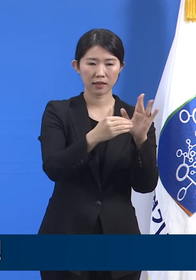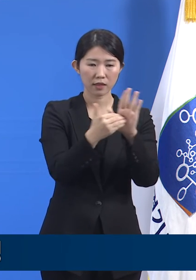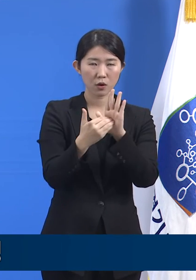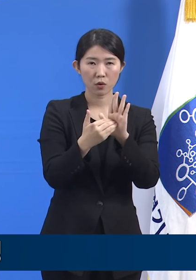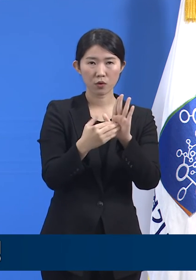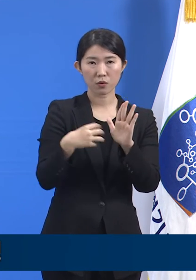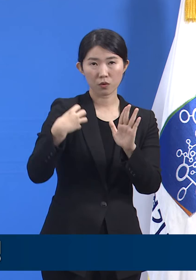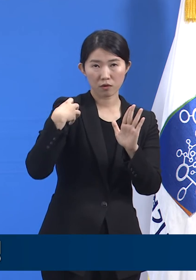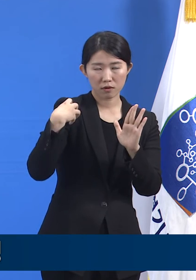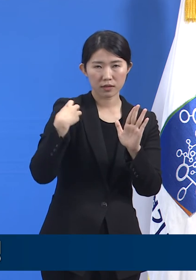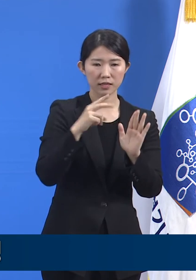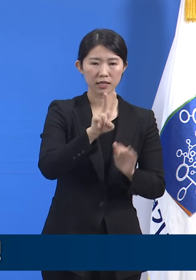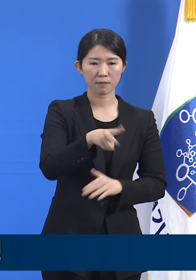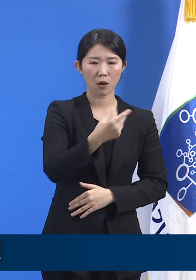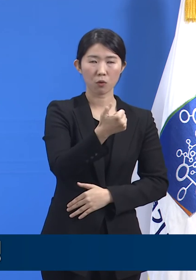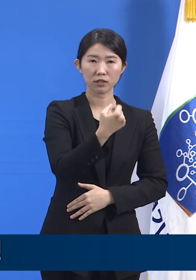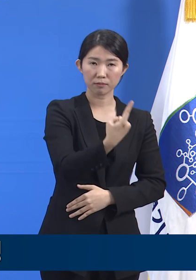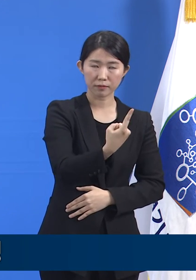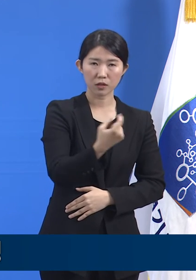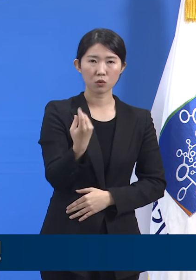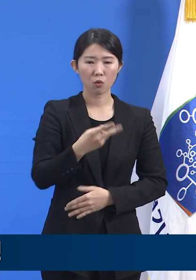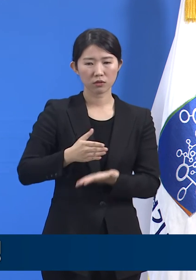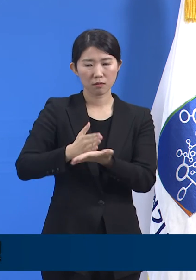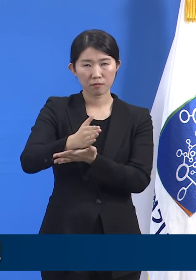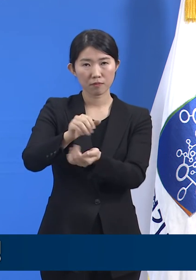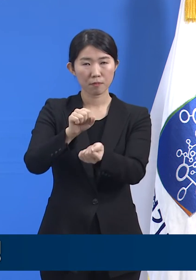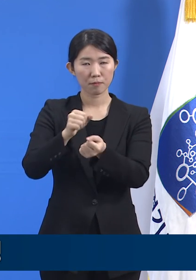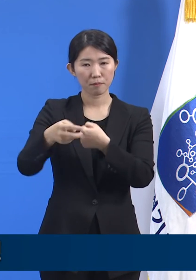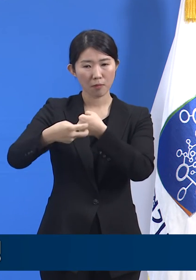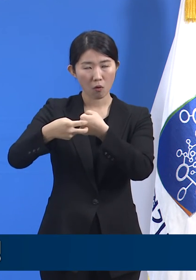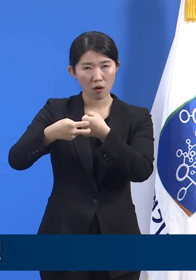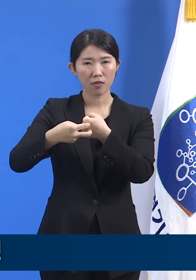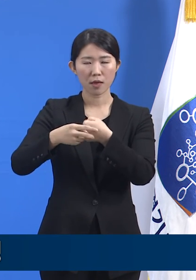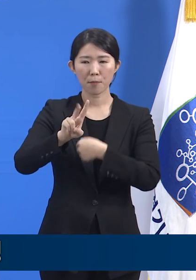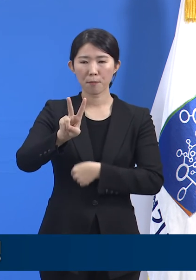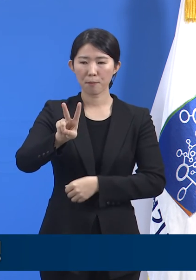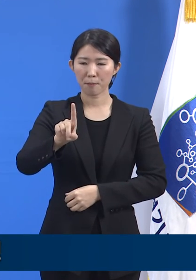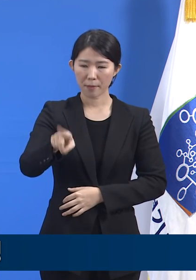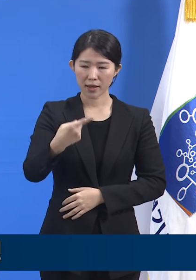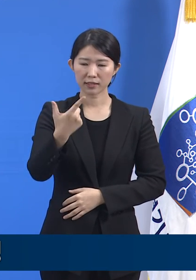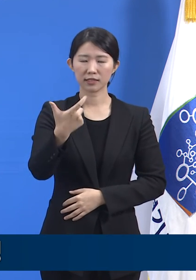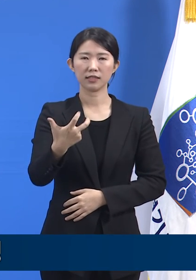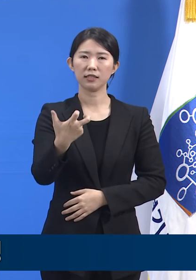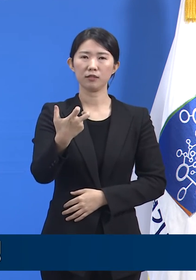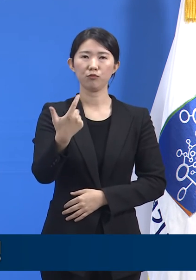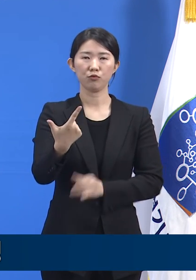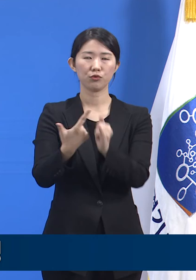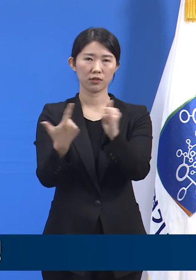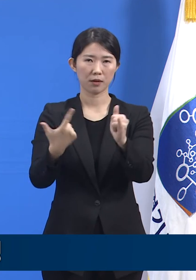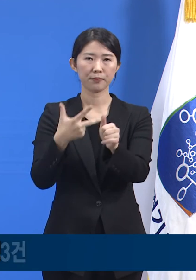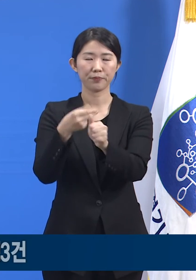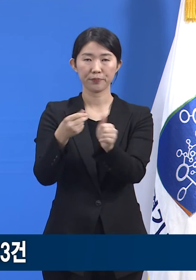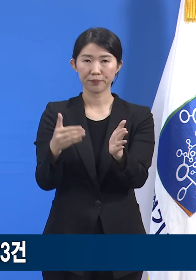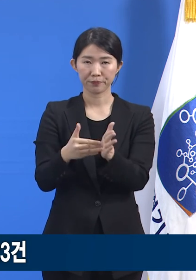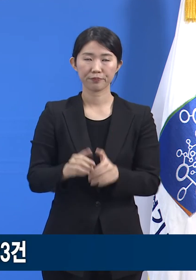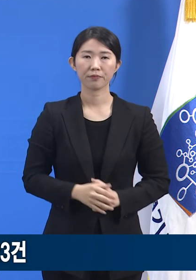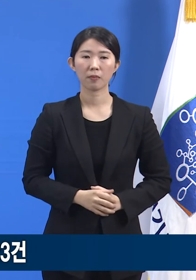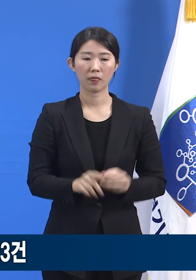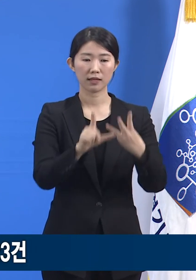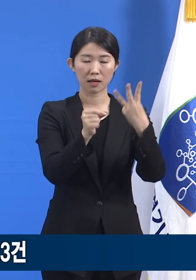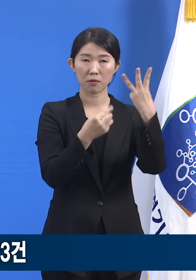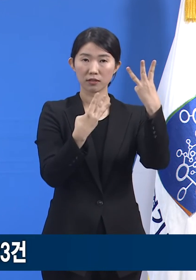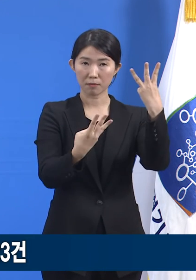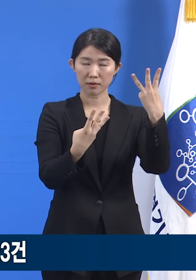코로나 전담병원 176명입니다. 3월 3일 22시 기준 백신 접종 후